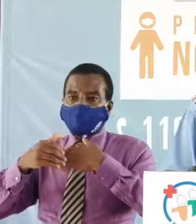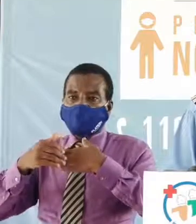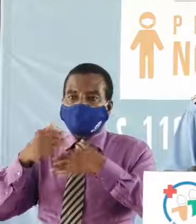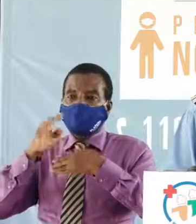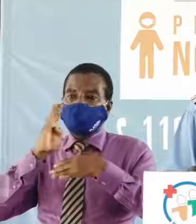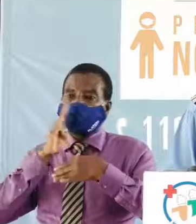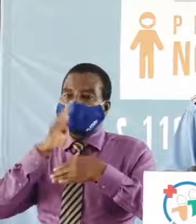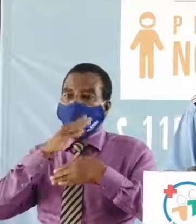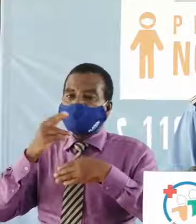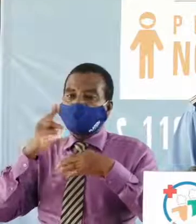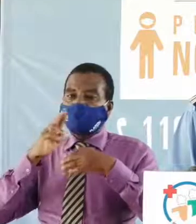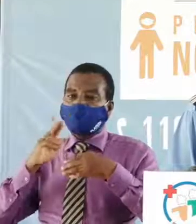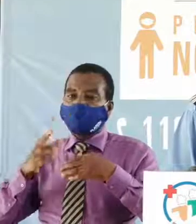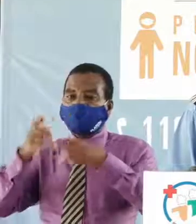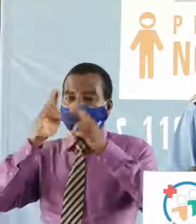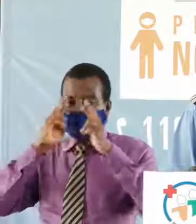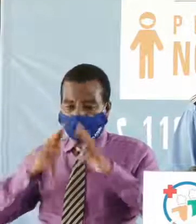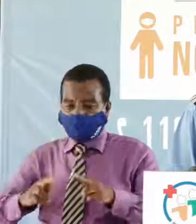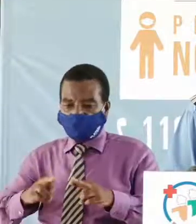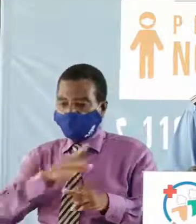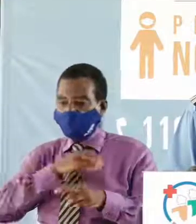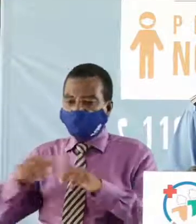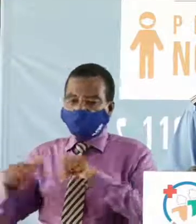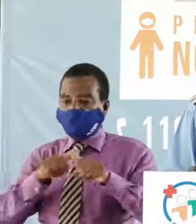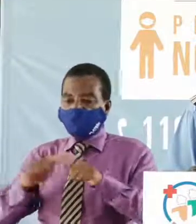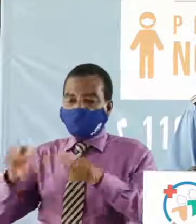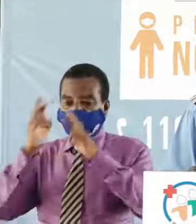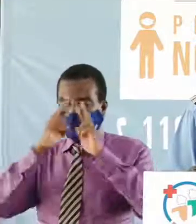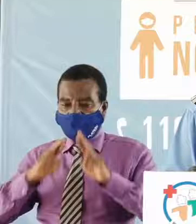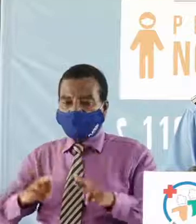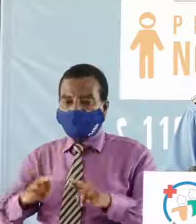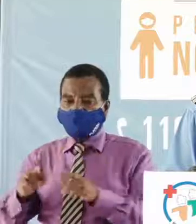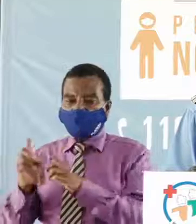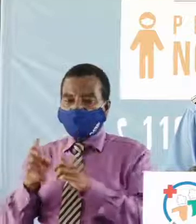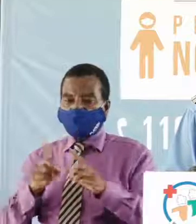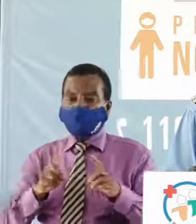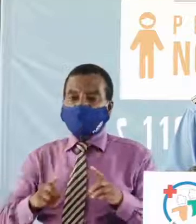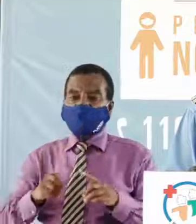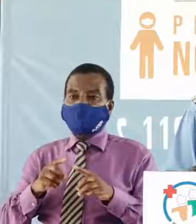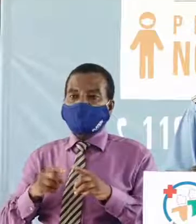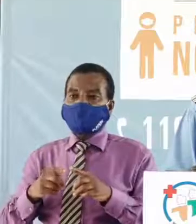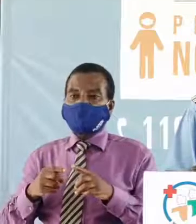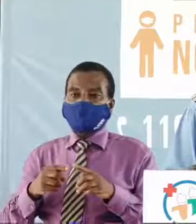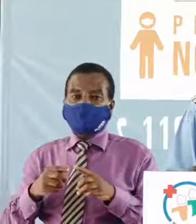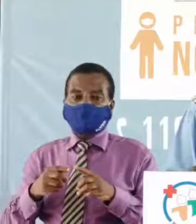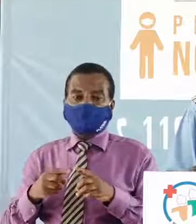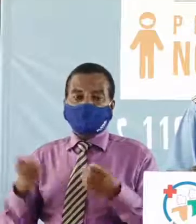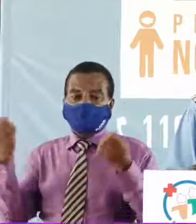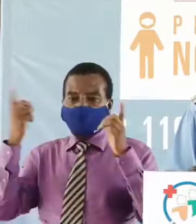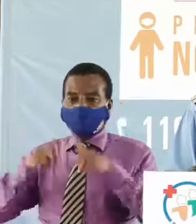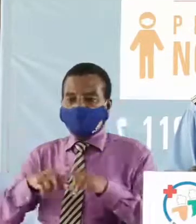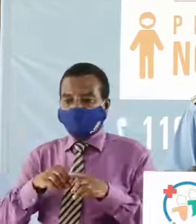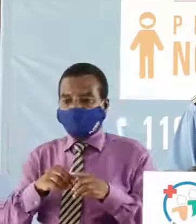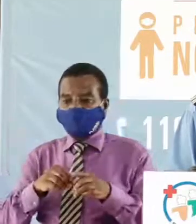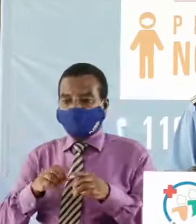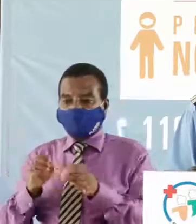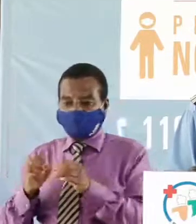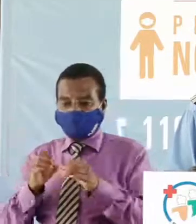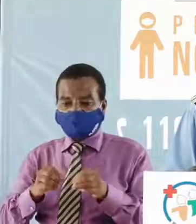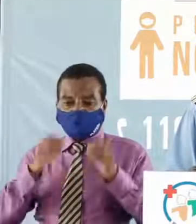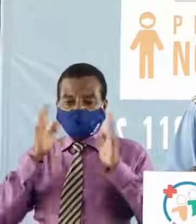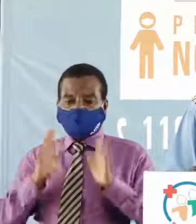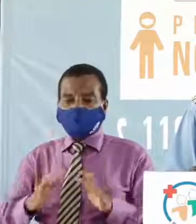à respecter et à faire respecter absolument les mesures édictées. Quant aux organisateurs,